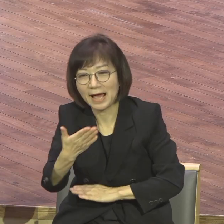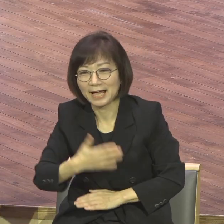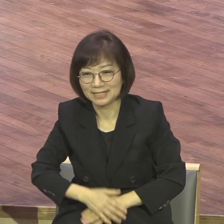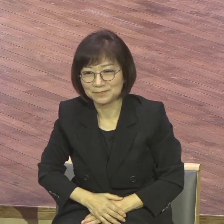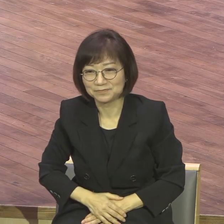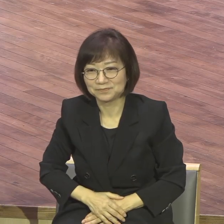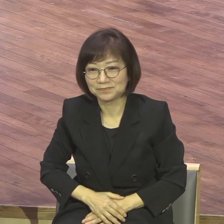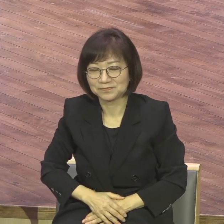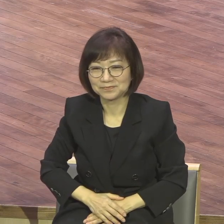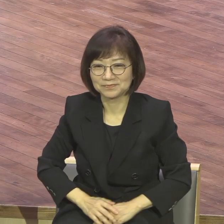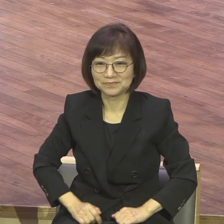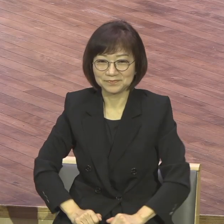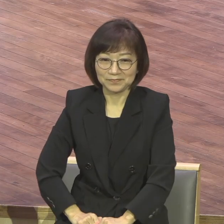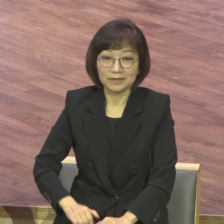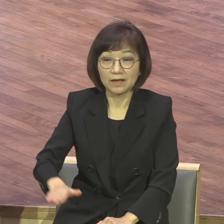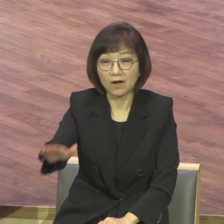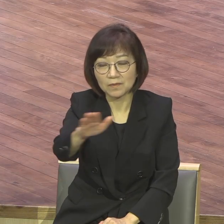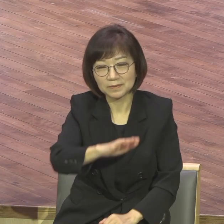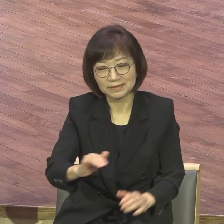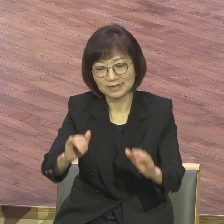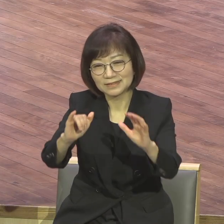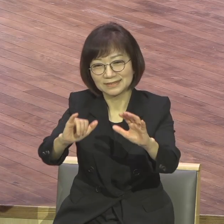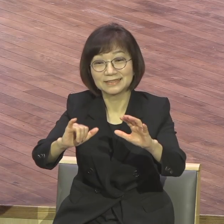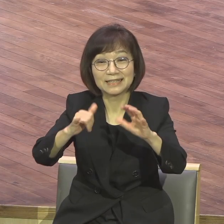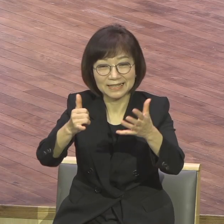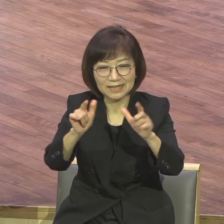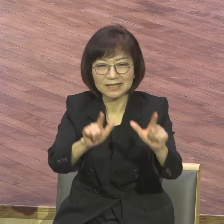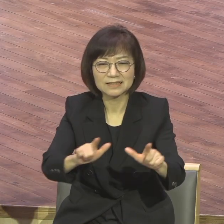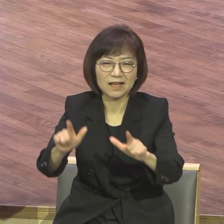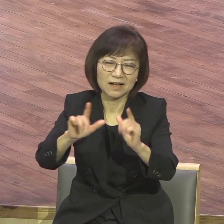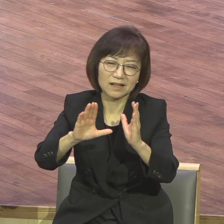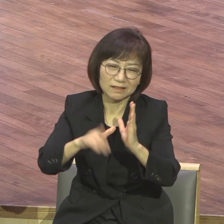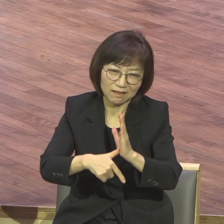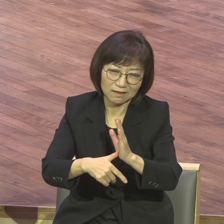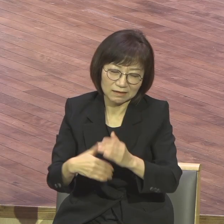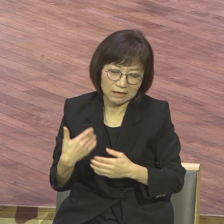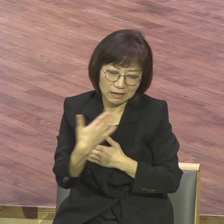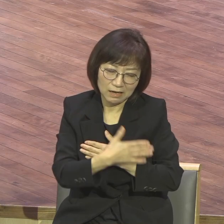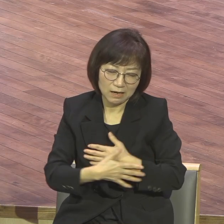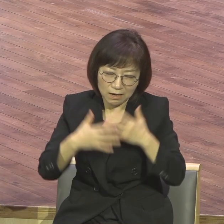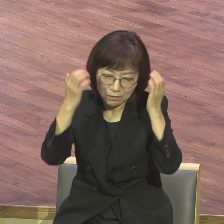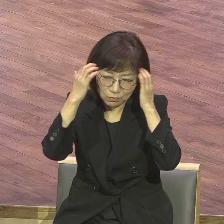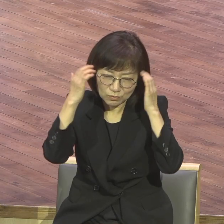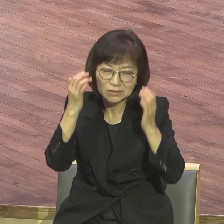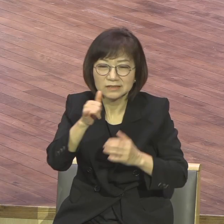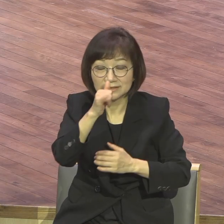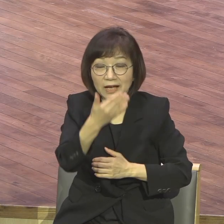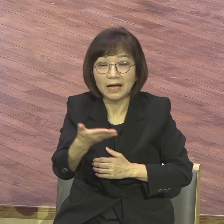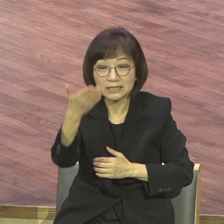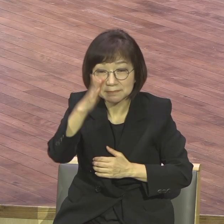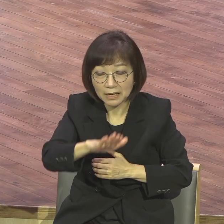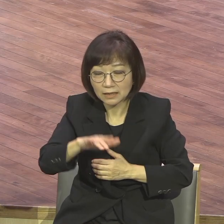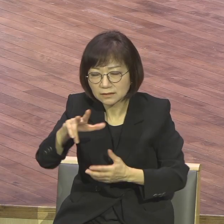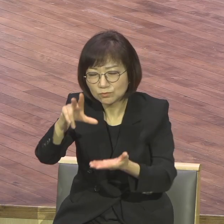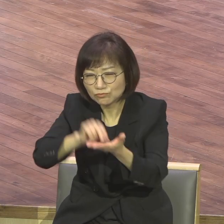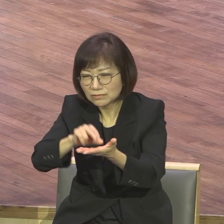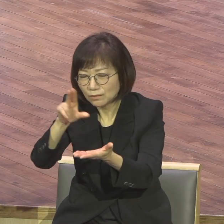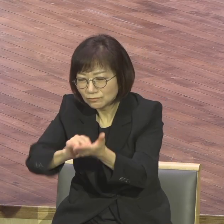그러므로 여러분 이 땅에 살면서 우리가 육체 가지고 살지만은요. 서러운 애매여 살지 마세요. 서러운 인생. 뭐